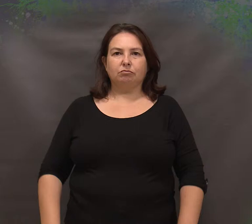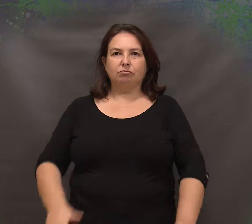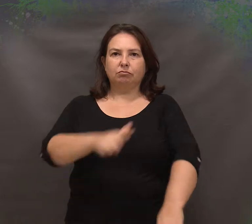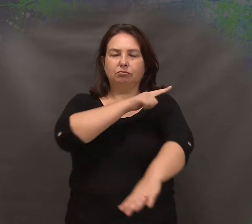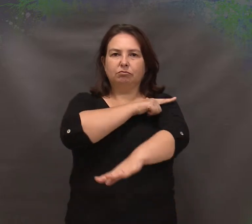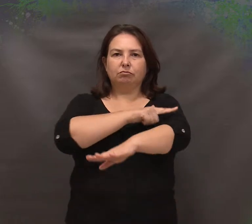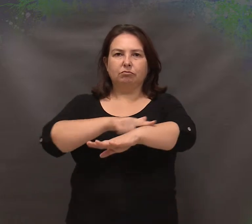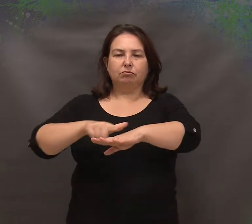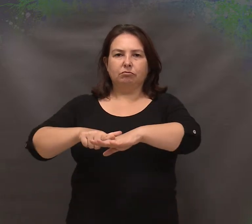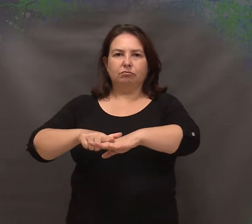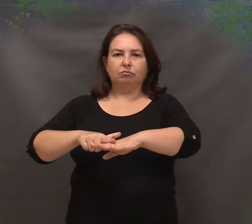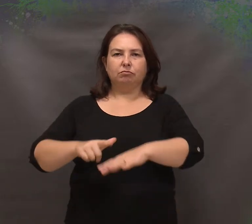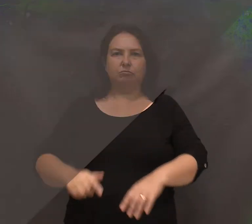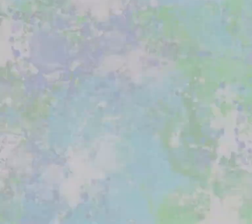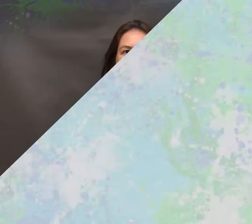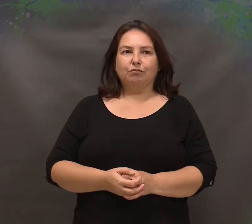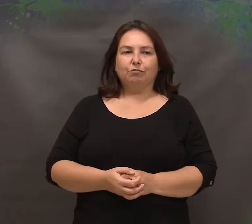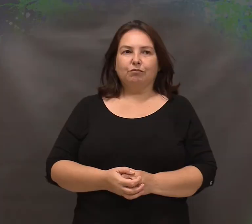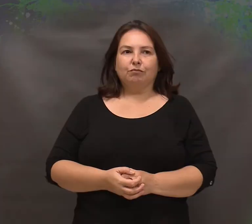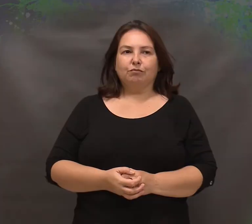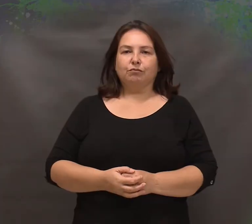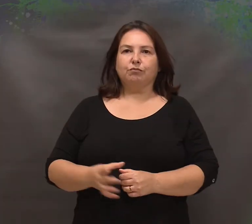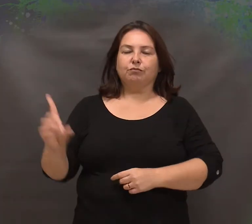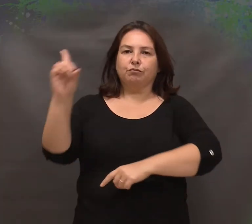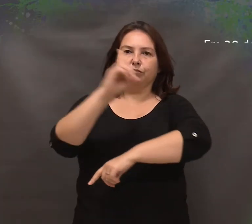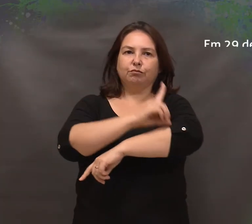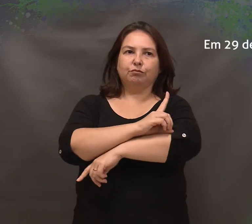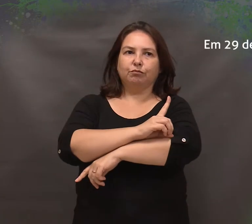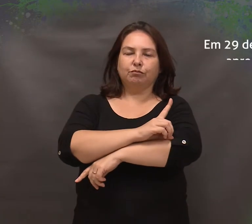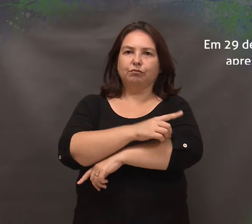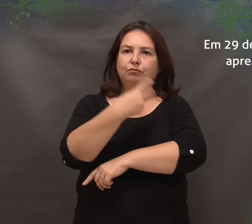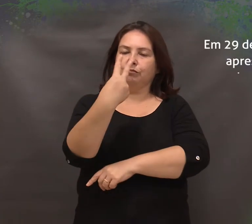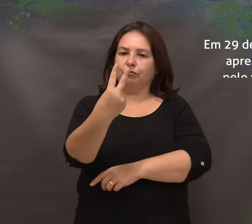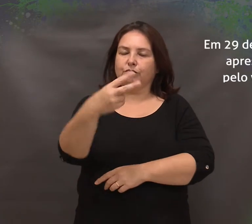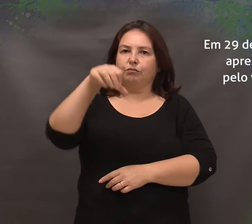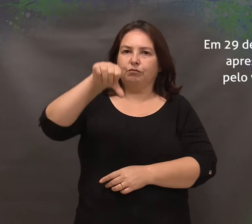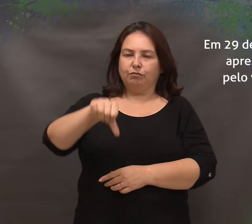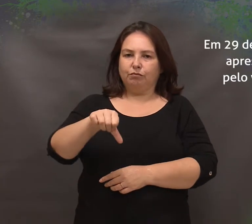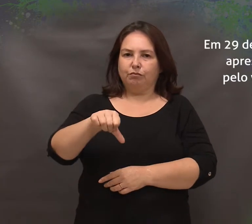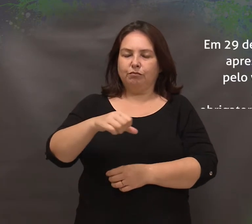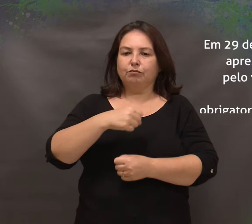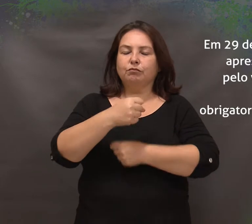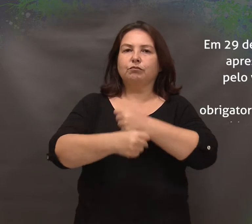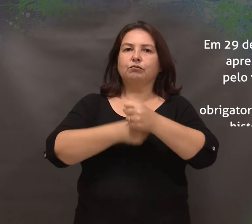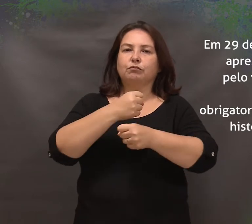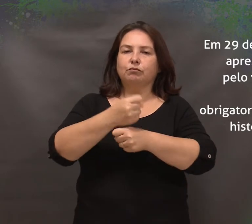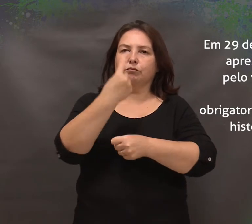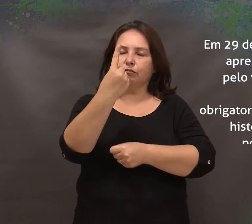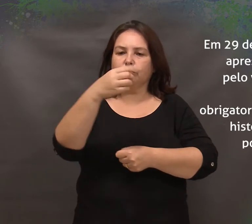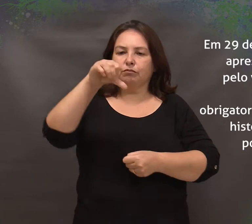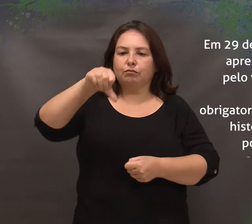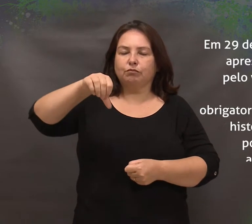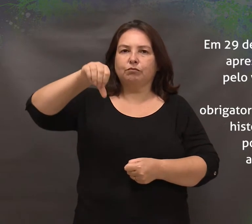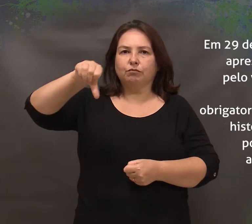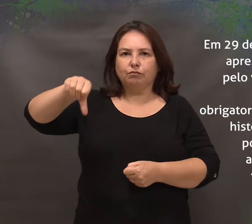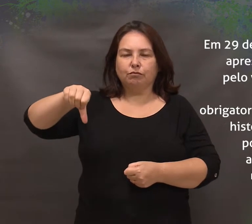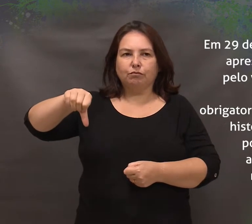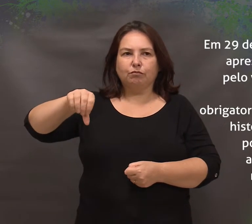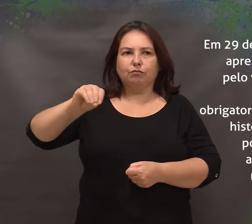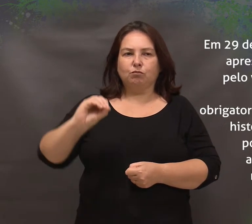Educação Em 29 de novembro de 1990, foi apresentado o Projeto de Lei